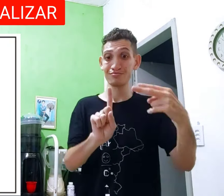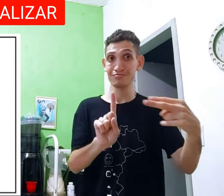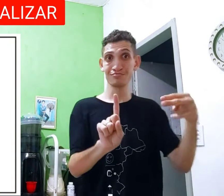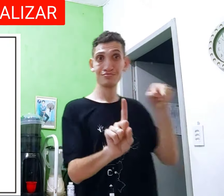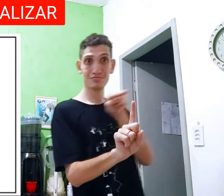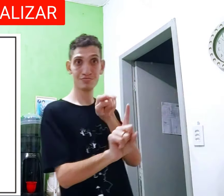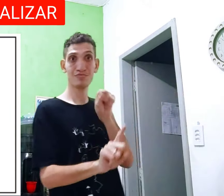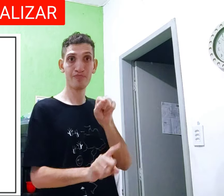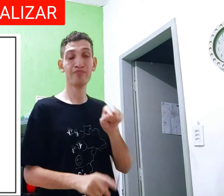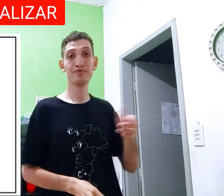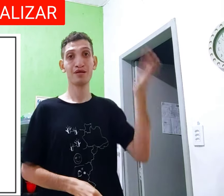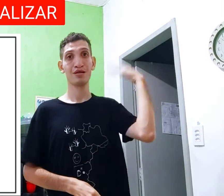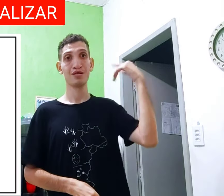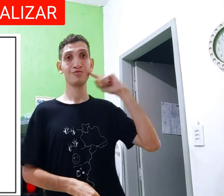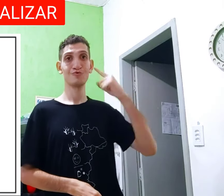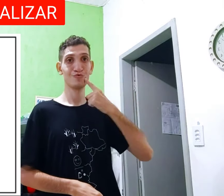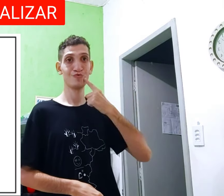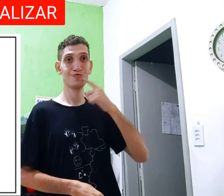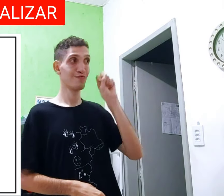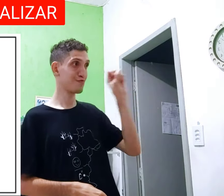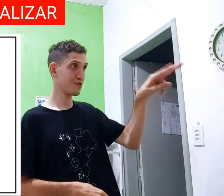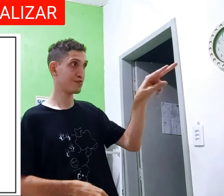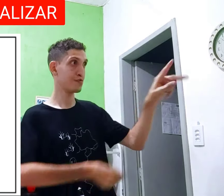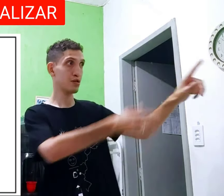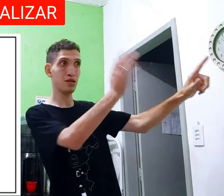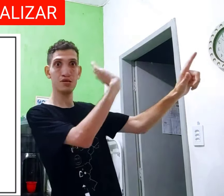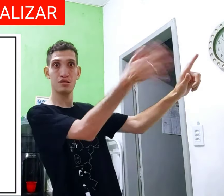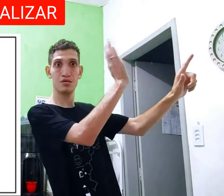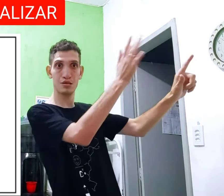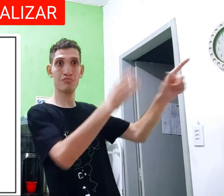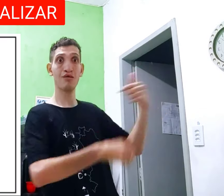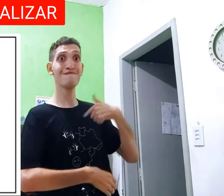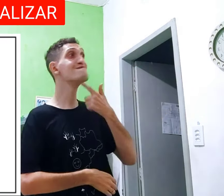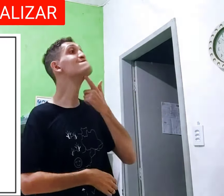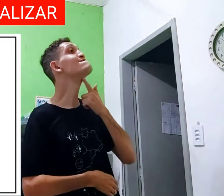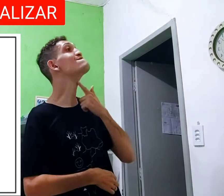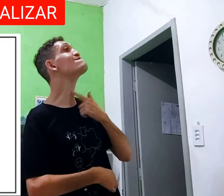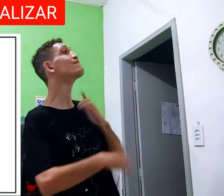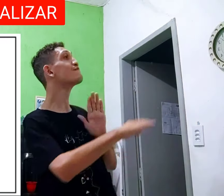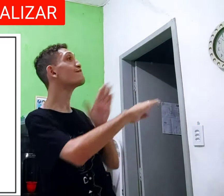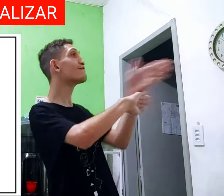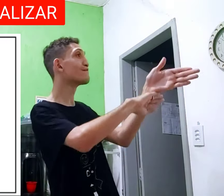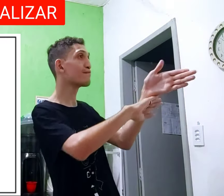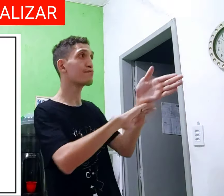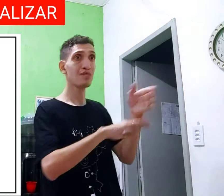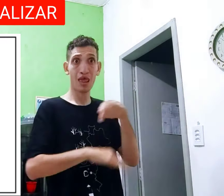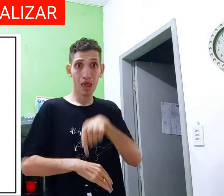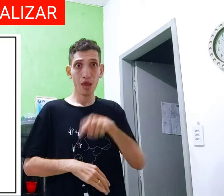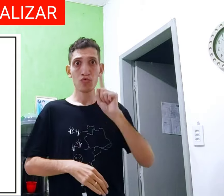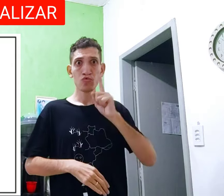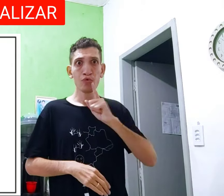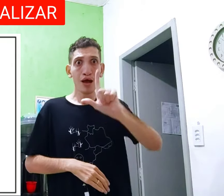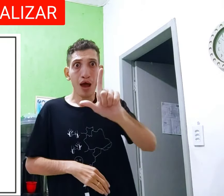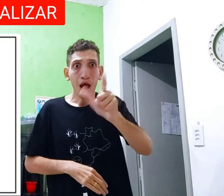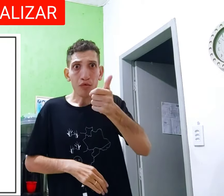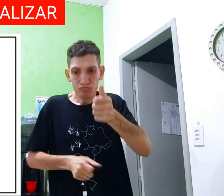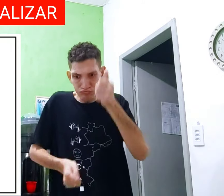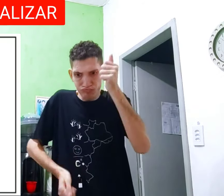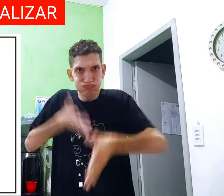positivo, mas, no outro lado, por exemplo, tem um surdo, aí, ele viu letras libras, ou com o pai, entrar, aí, o